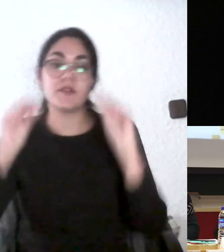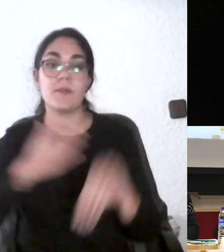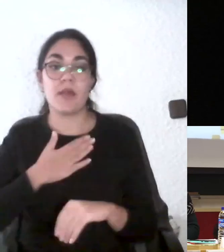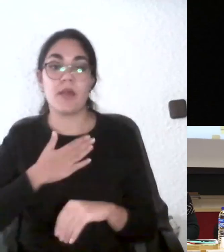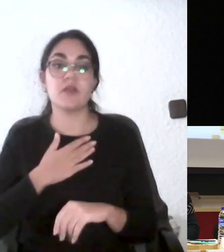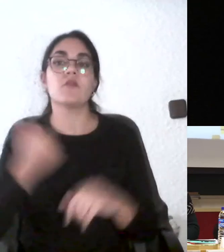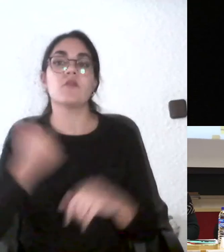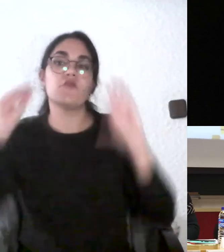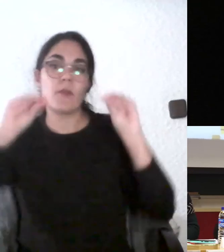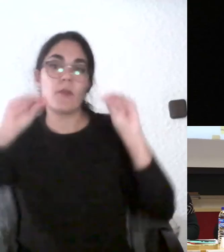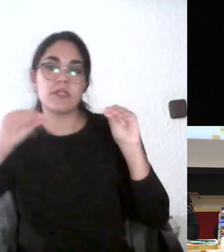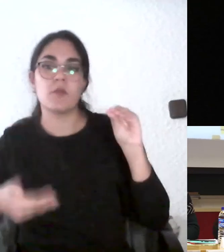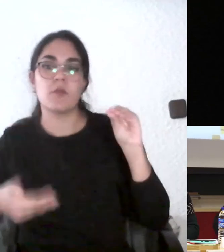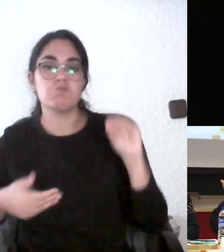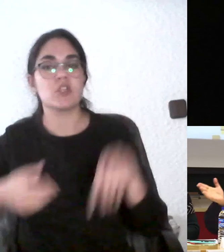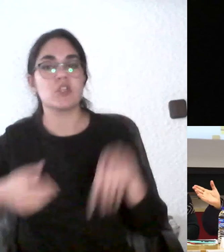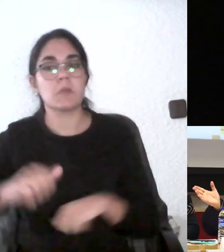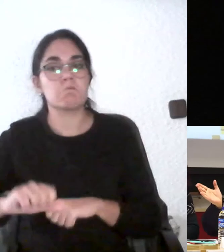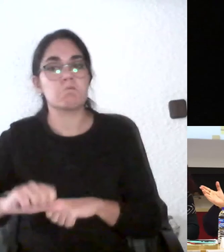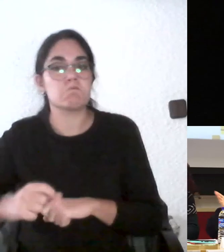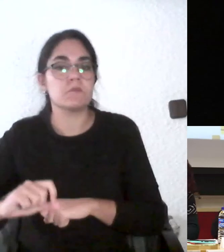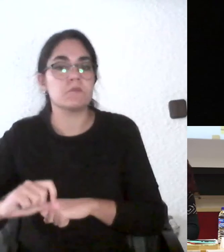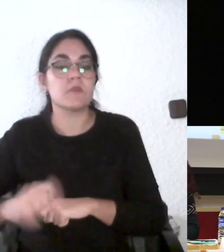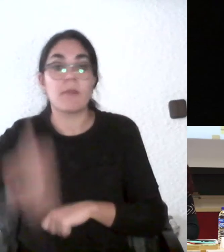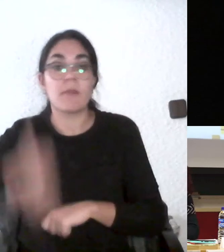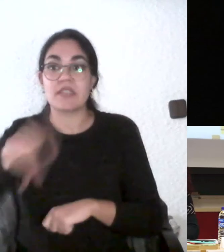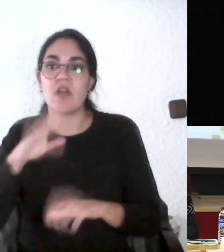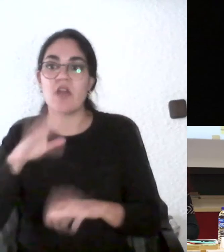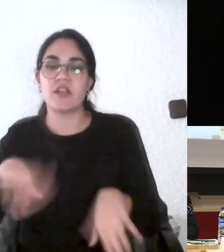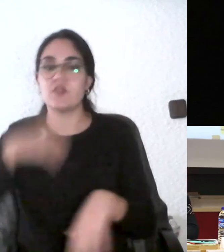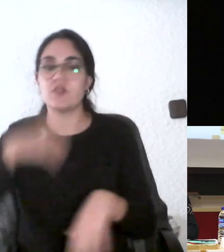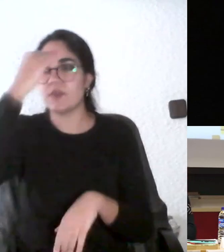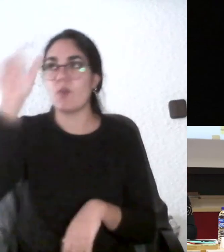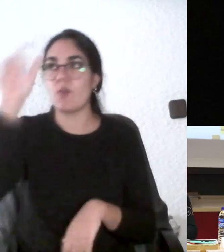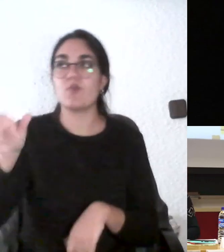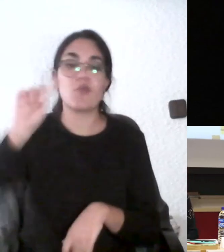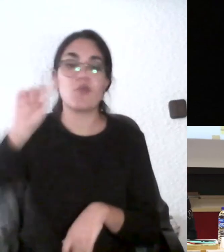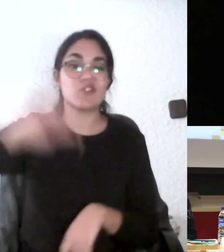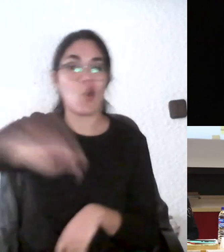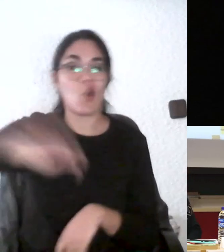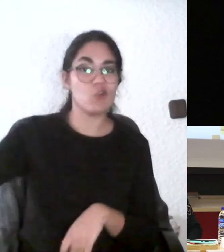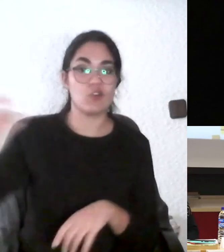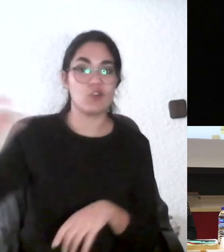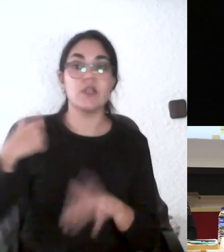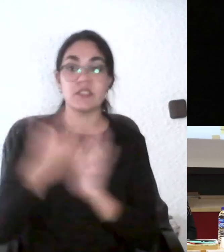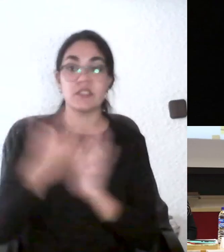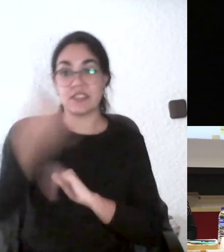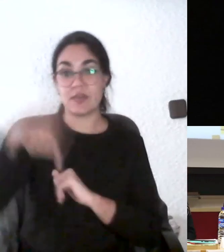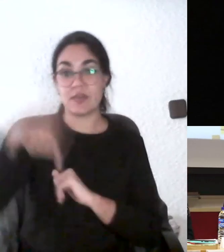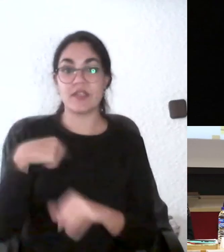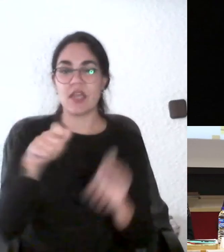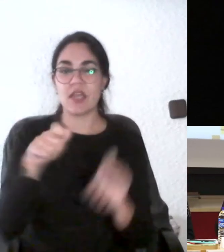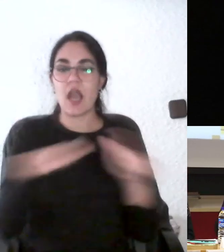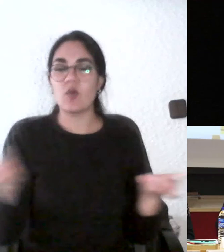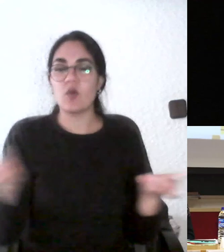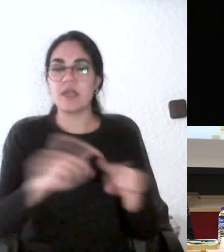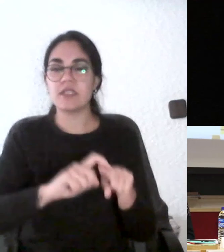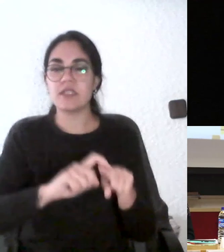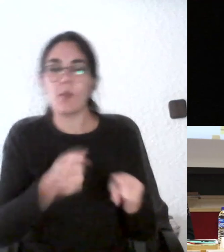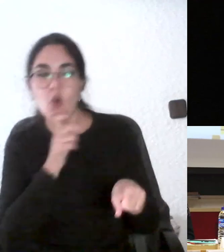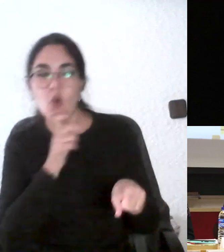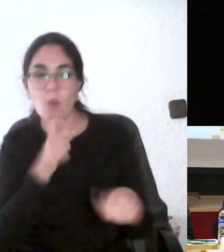¿por qué? porque puede porque por ejemplo es capaz de interpretar que esa es nuestra profesión lo que está pasando en el aula qué tipo de alumnado tiene